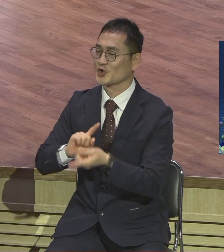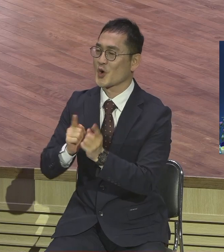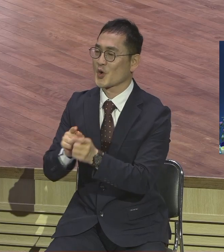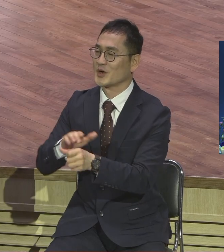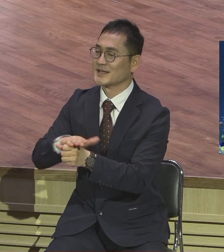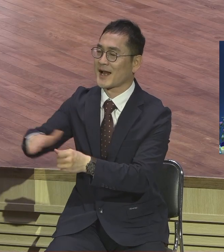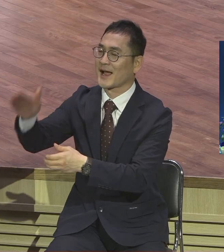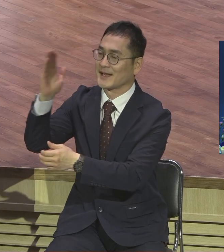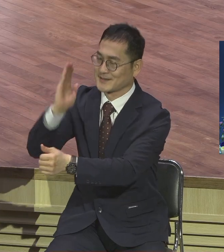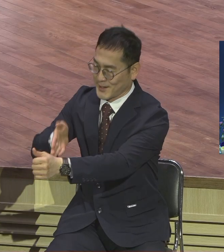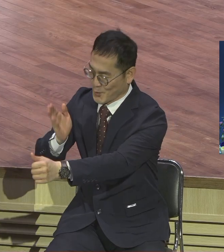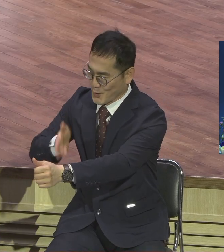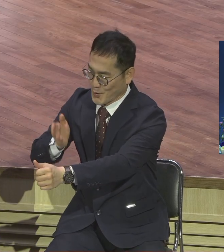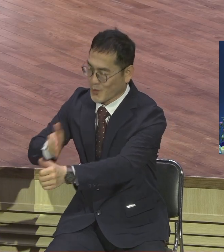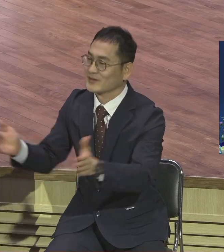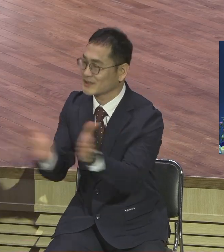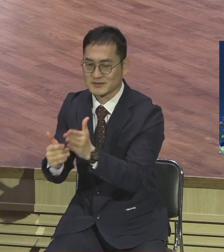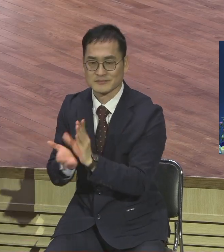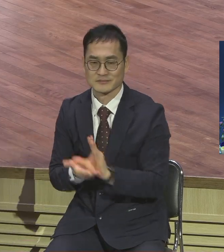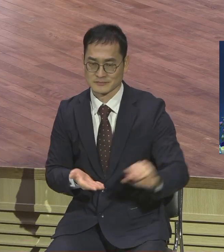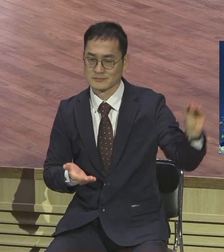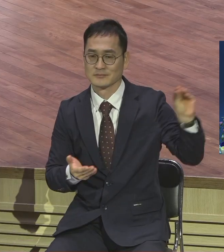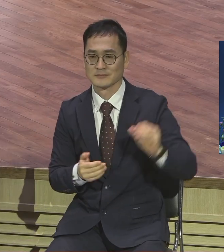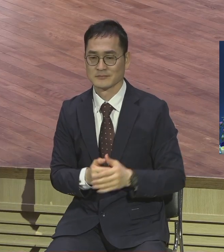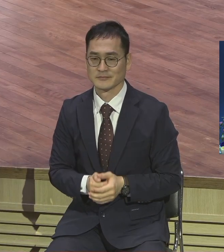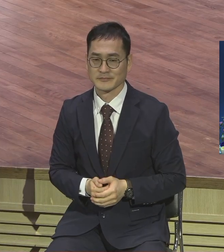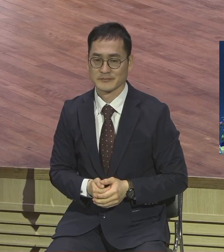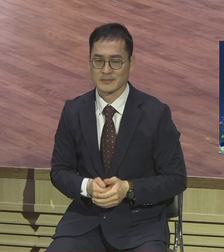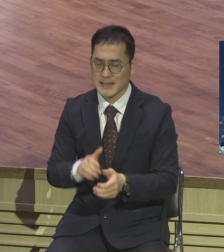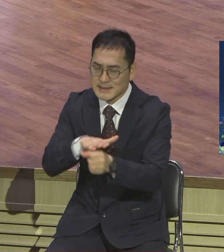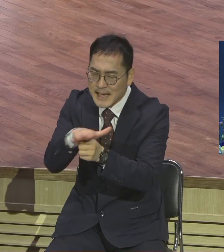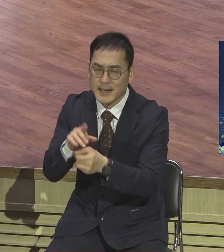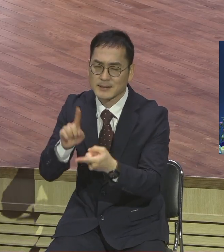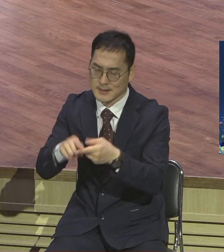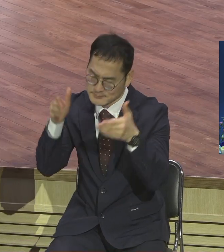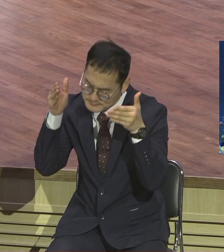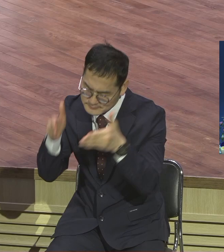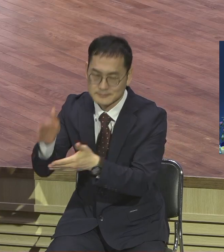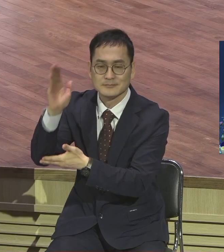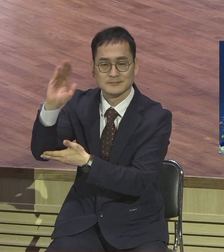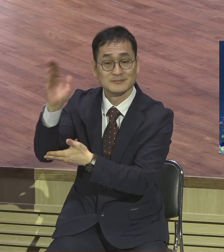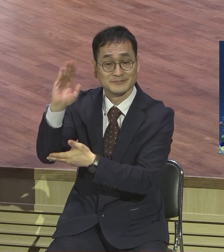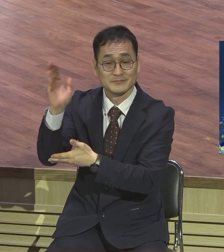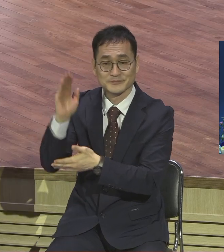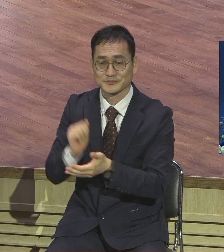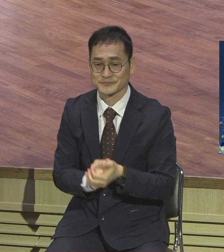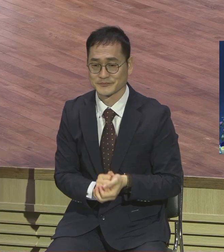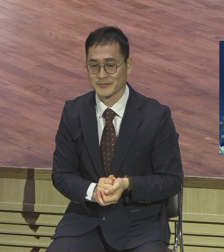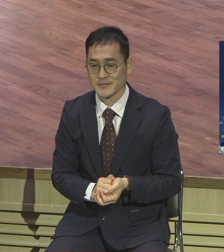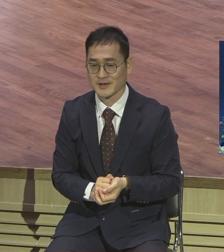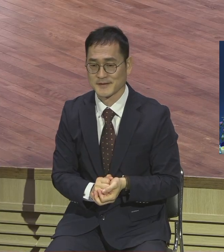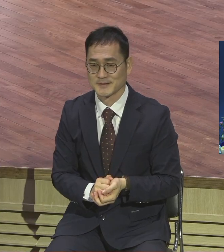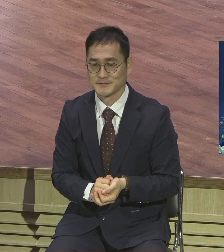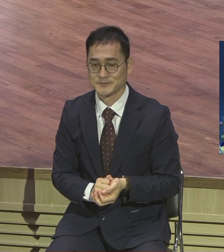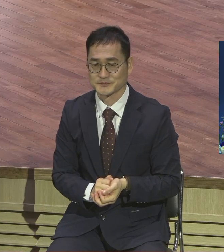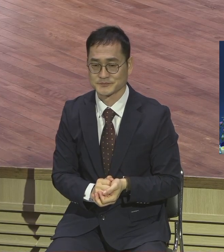사랑이니까 우리는 하나님 믿는 사람들이 서로 사랑해야 된다 형님 야구호와 함께 예수님으로부터